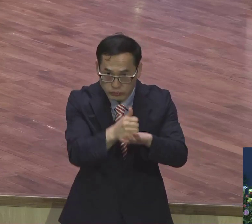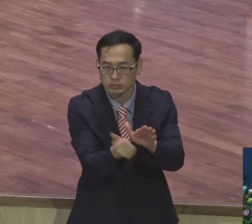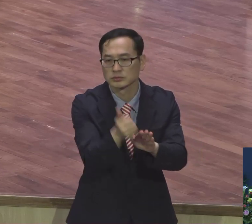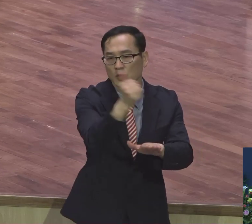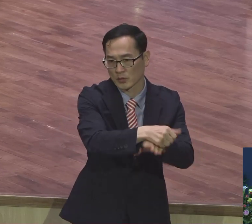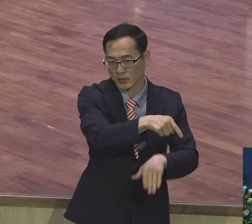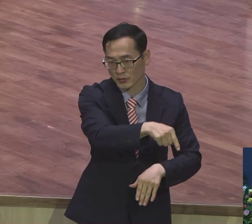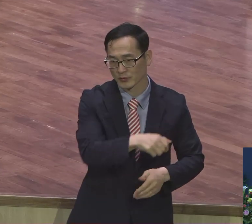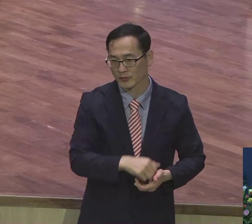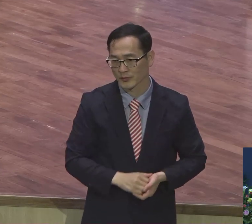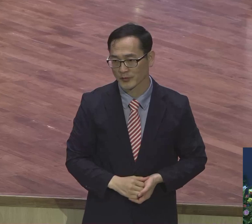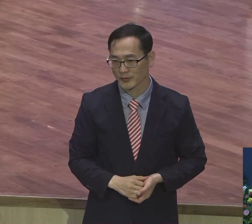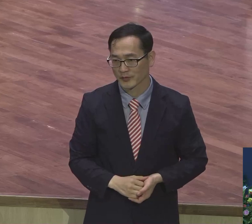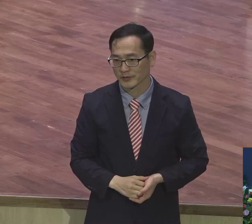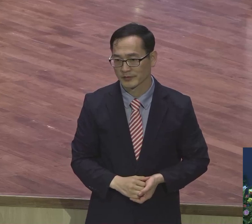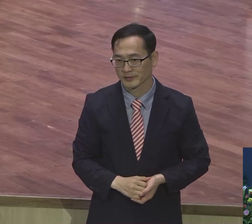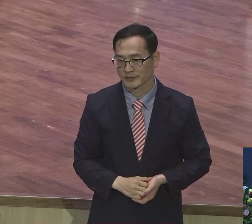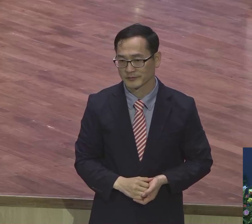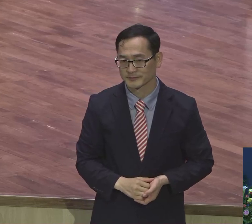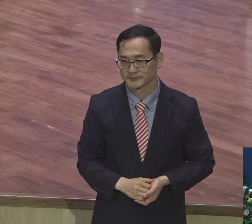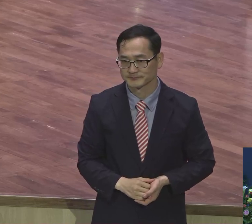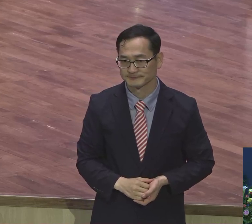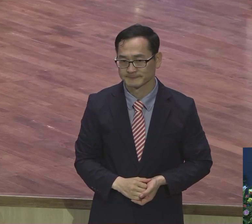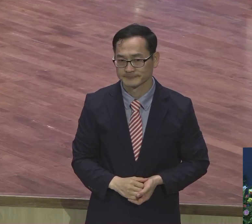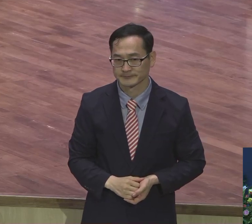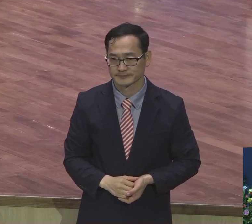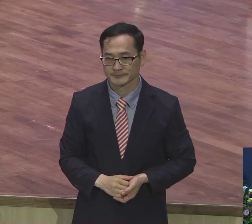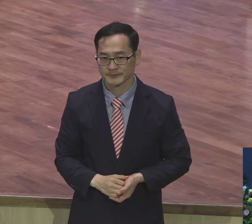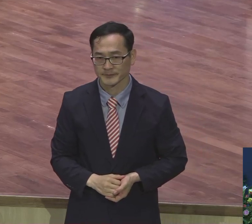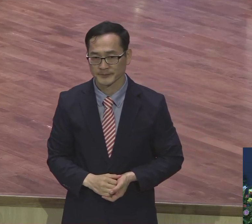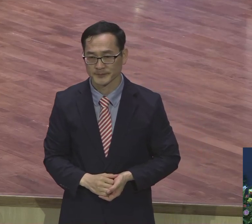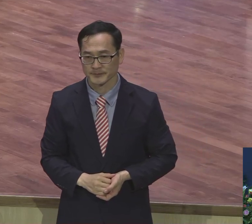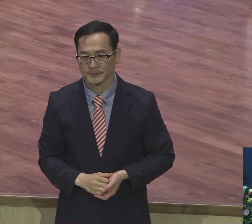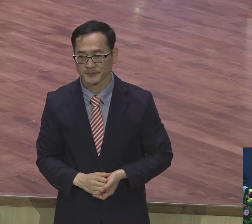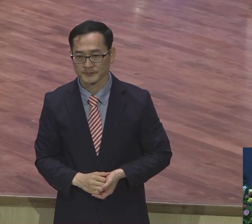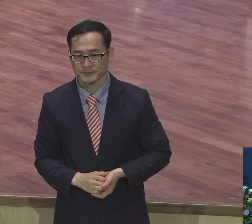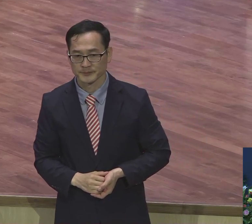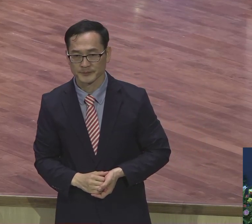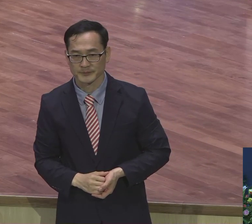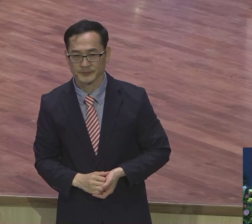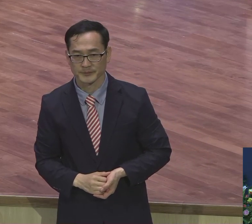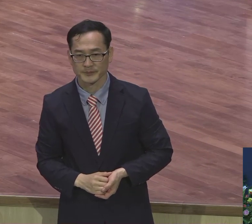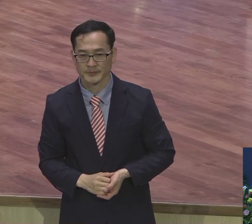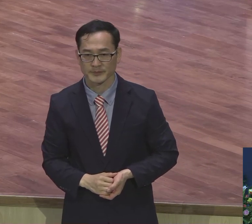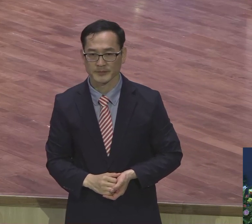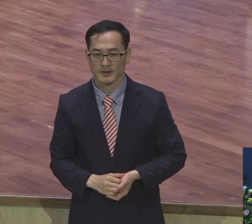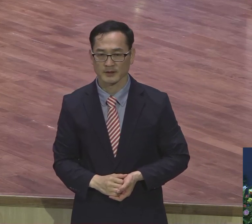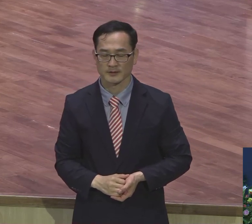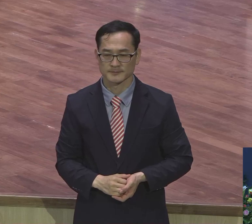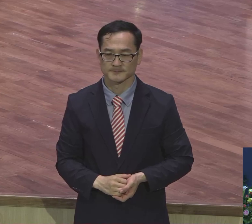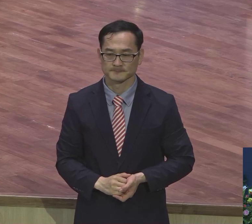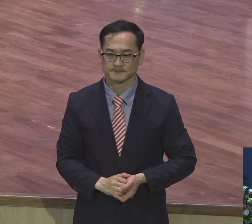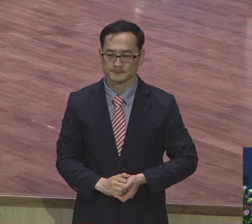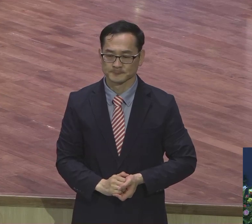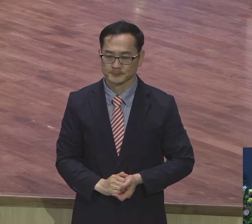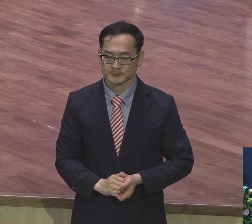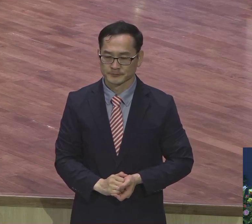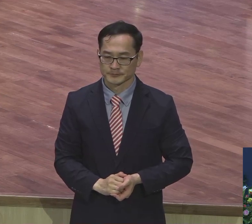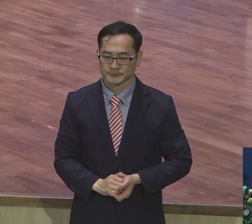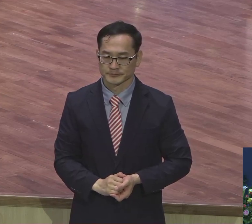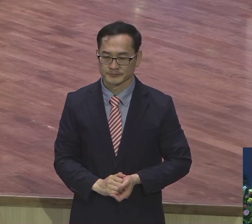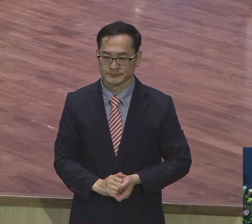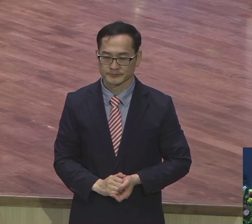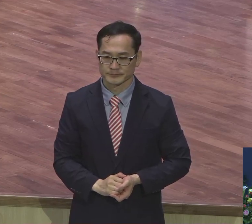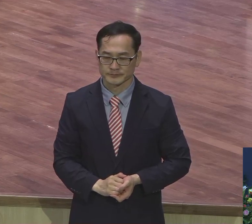건져내 주실 것입니다. 안 그래도 우리는 운상 앞에 절 못합니다. 신앙의 정기를 지켰습니다. 다